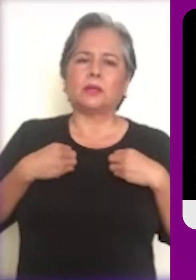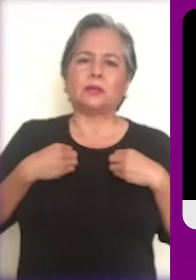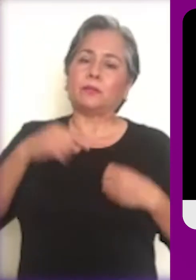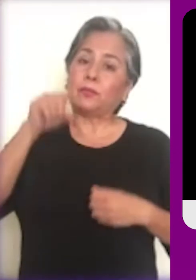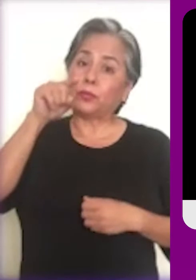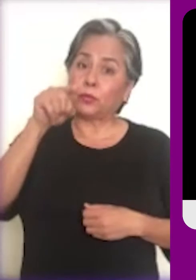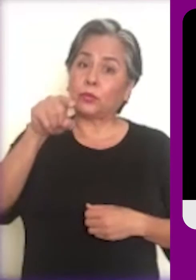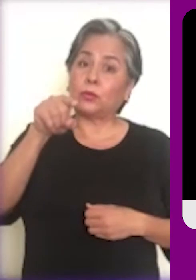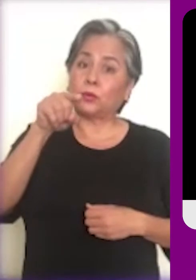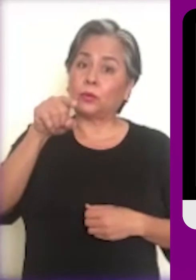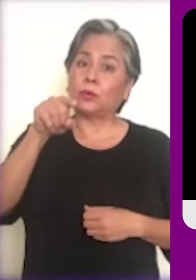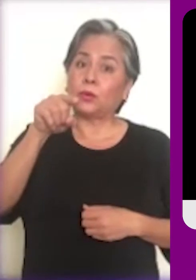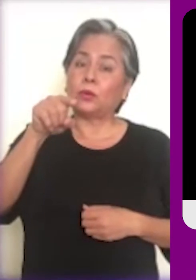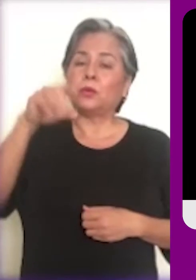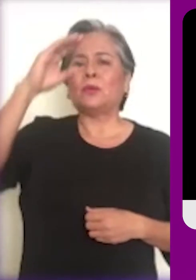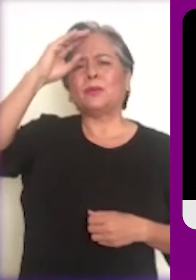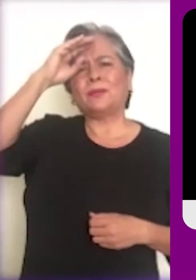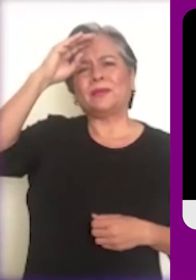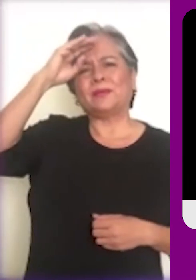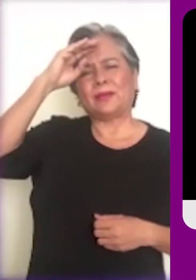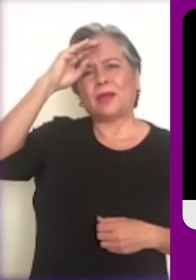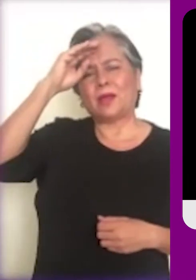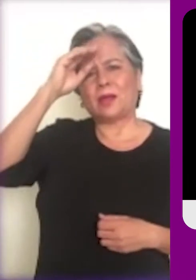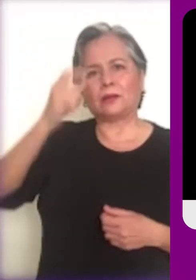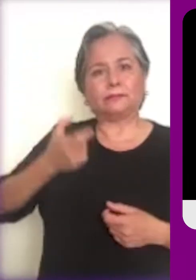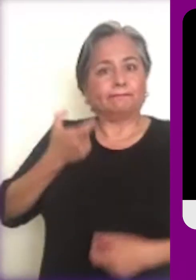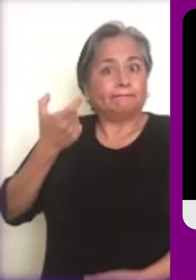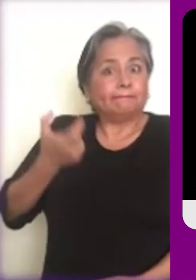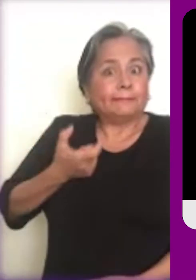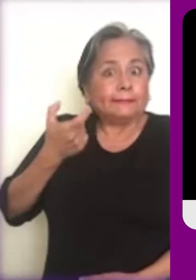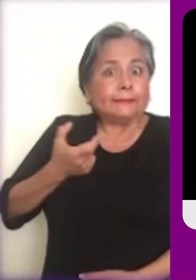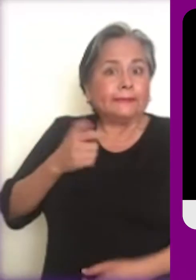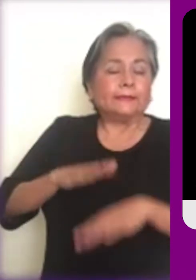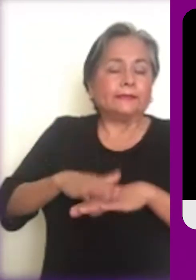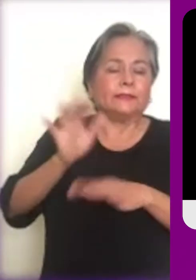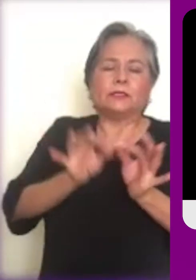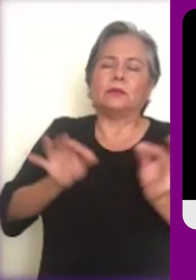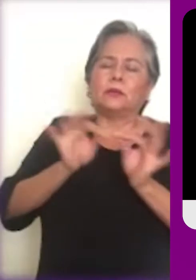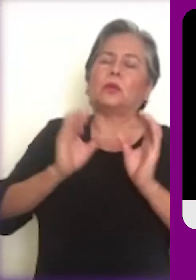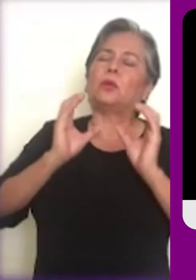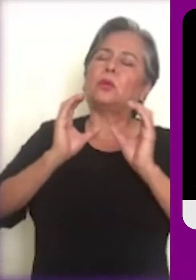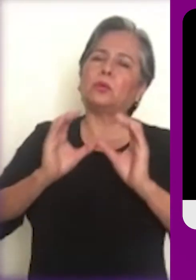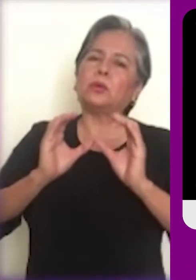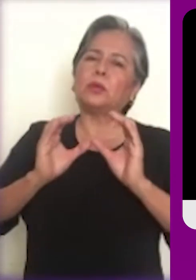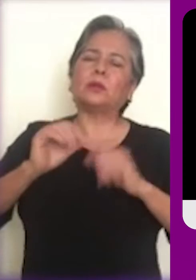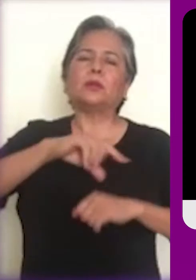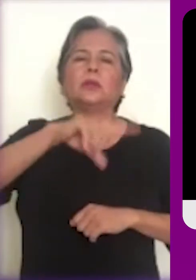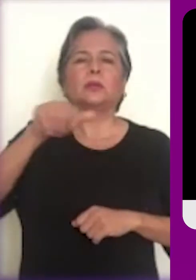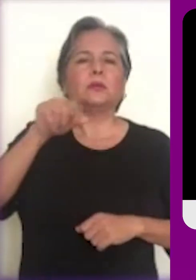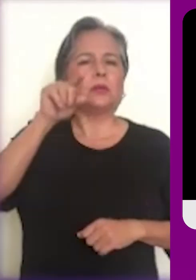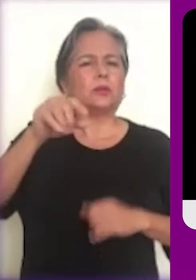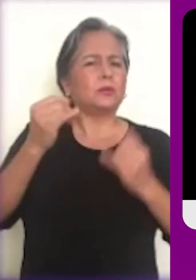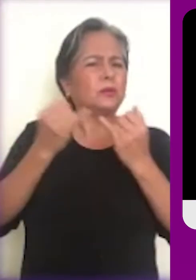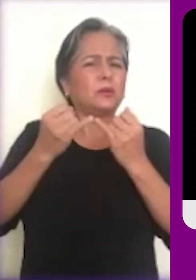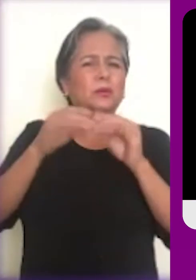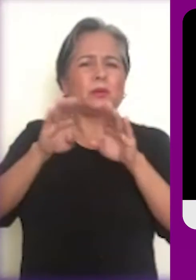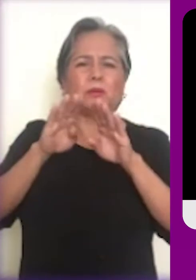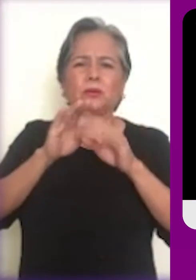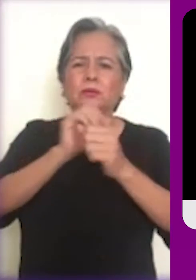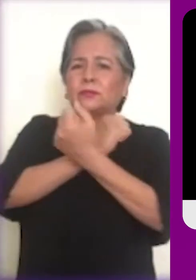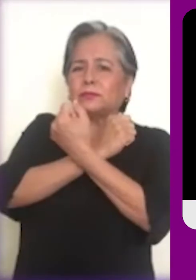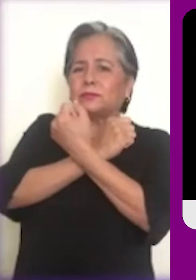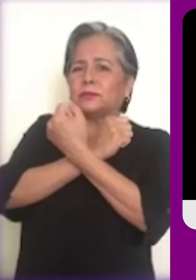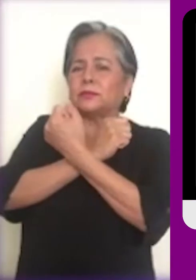viviendo. No puede depender el valor del hombre de su relación con los bienes que posee, porque